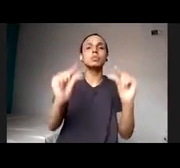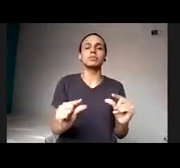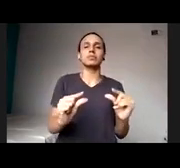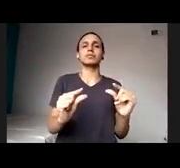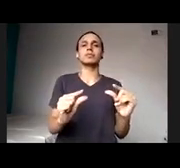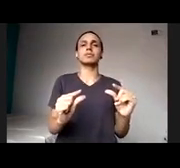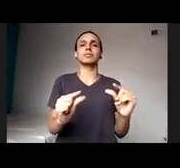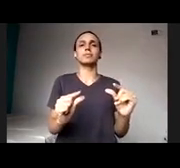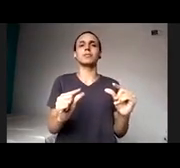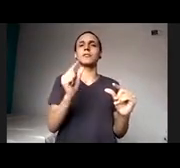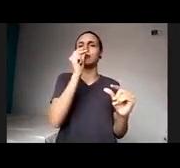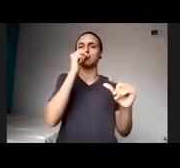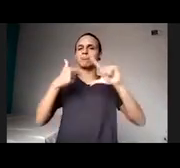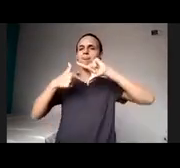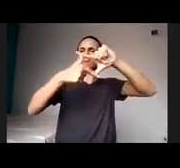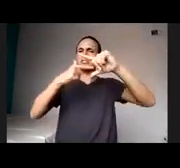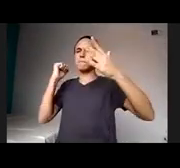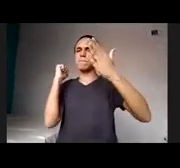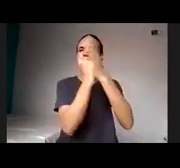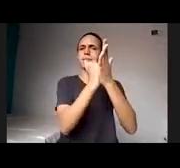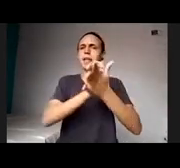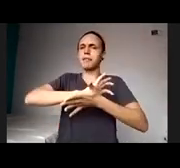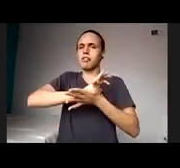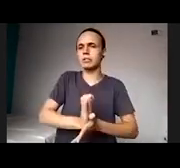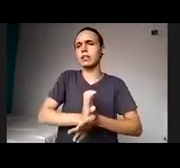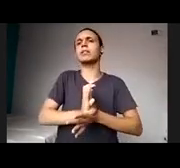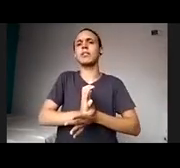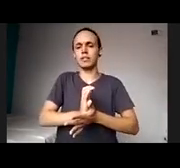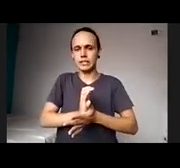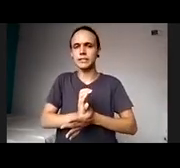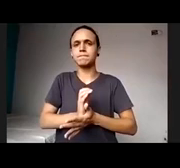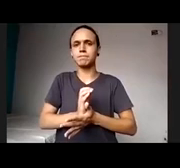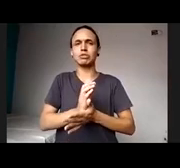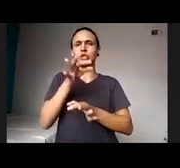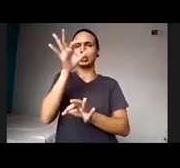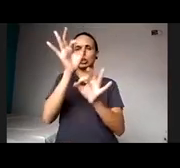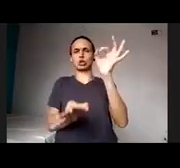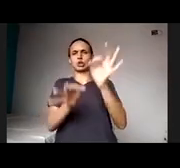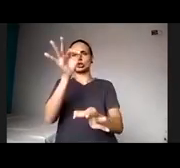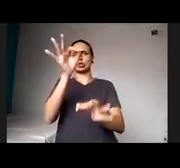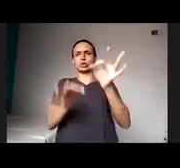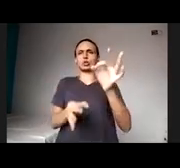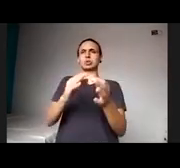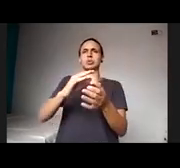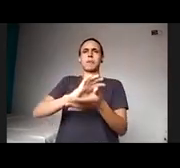periódicos, rótulos, estigmas, julgamentos, preconceitos, discriminações.